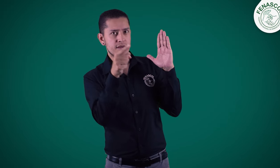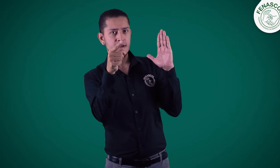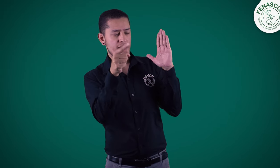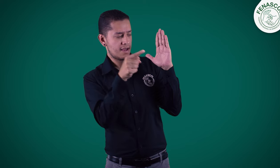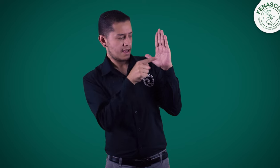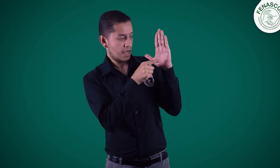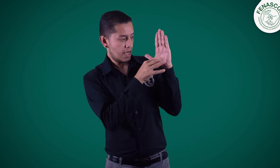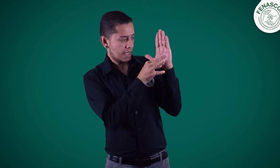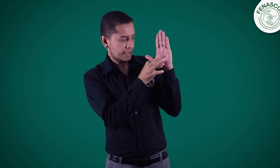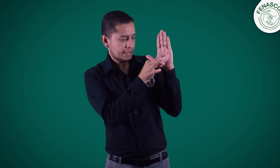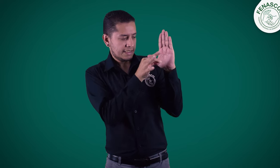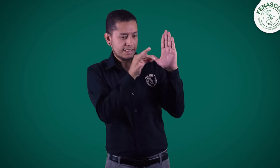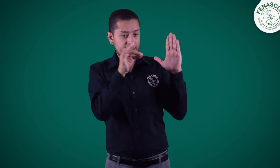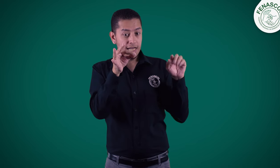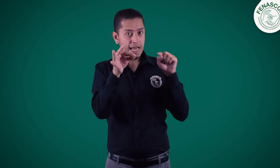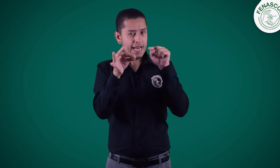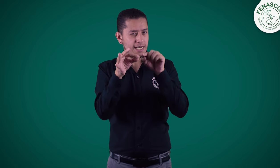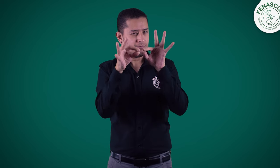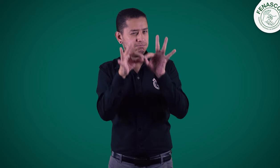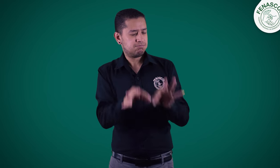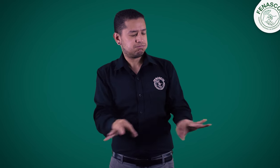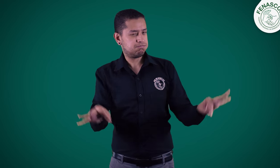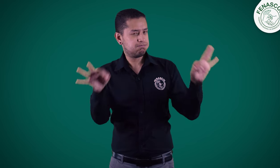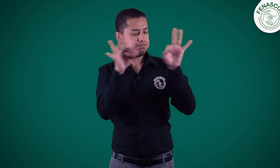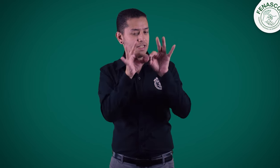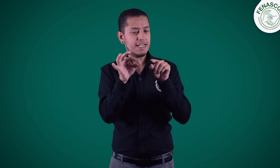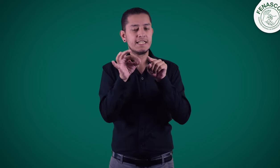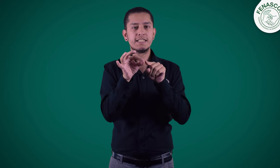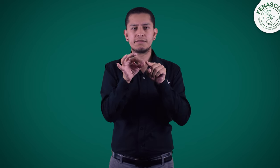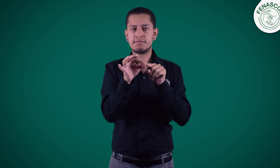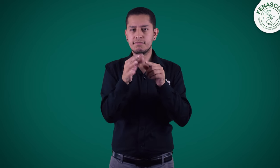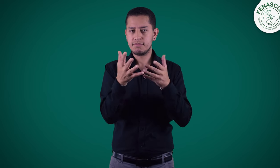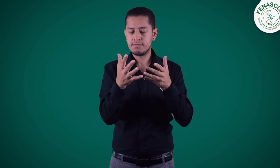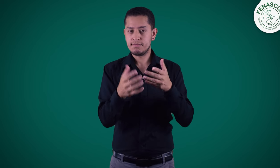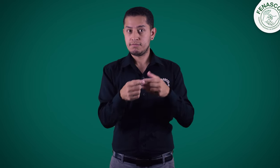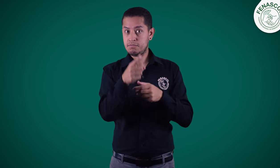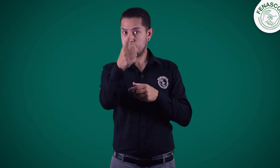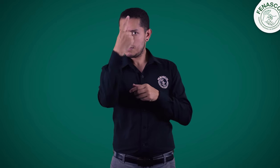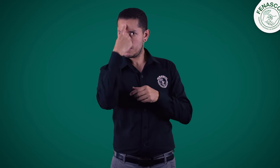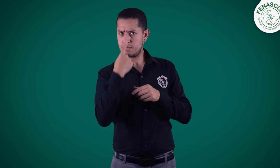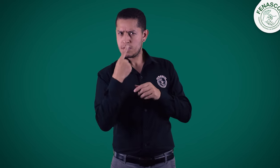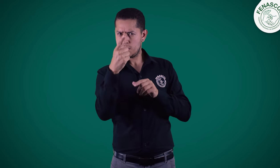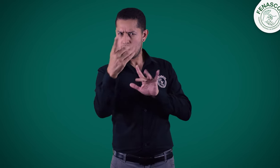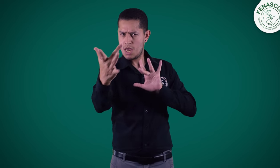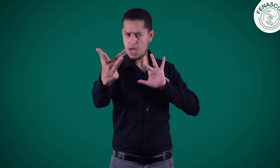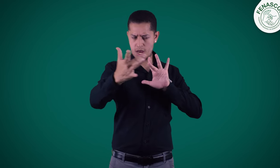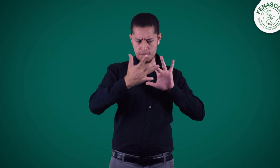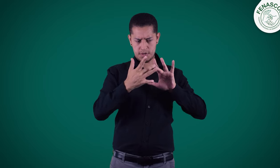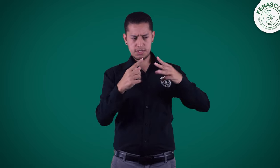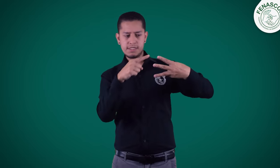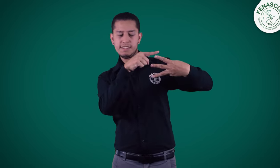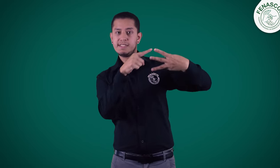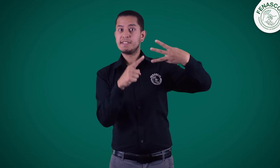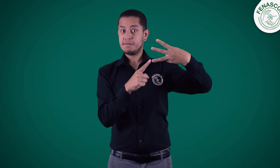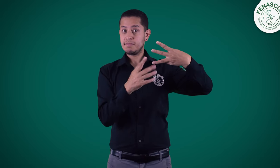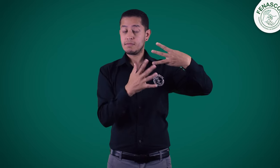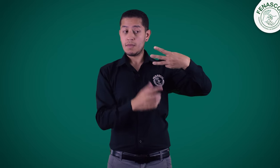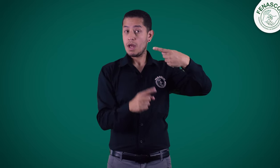Con respecto a tu perfil, es importante tener en cuenta tres puntos fundamentales. Uno. Formación